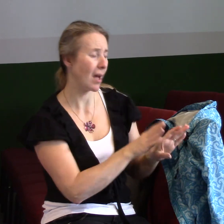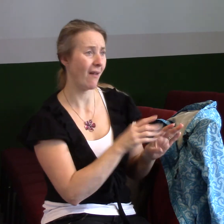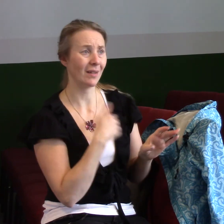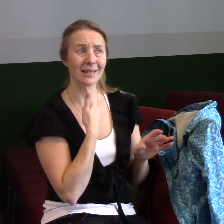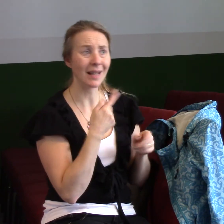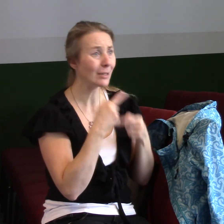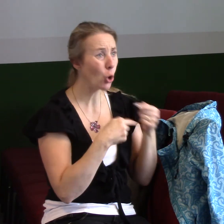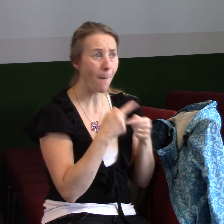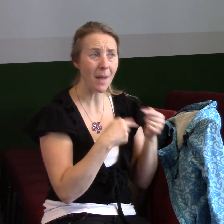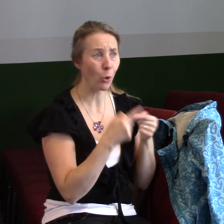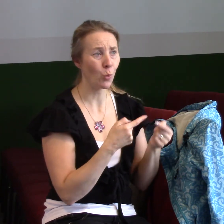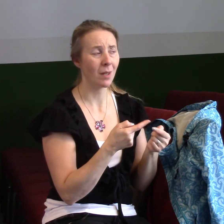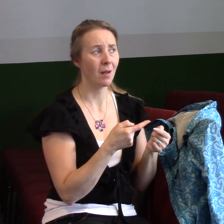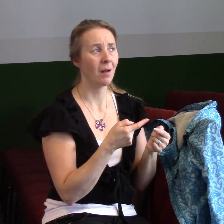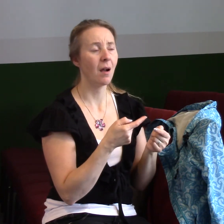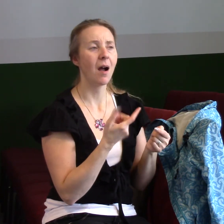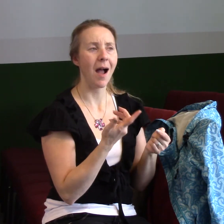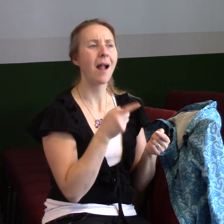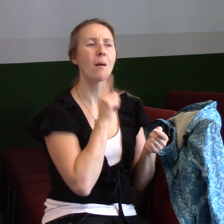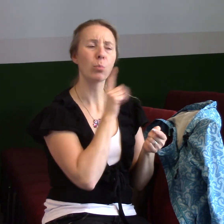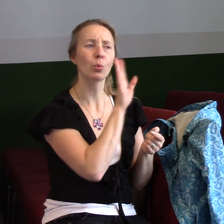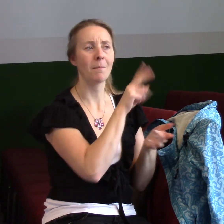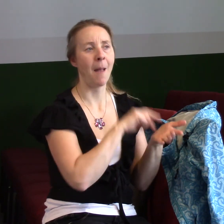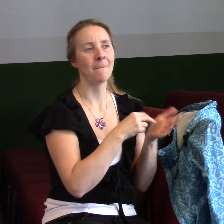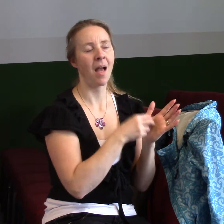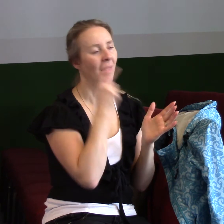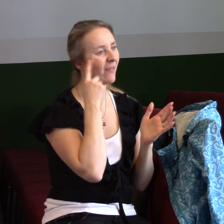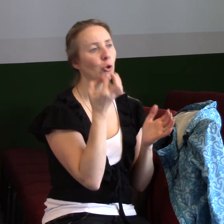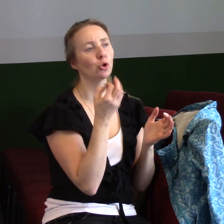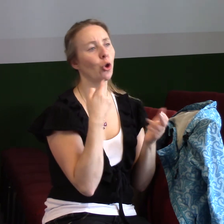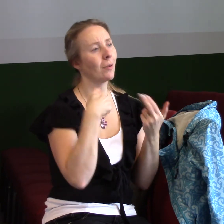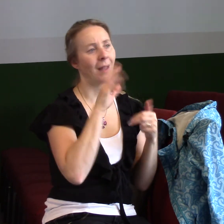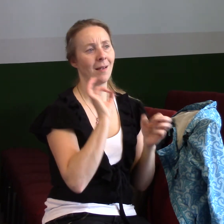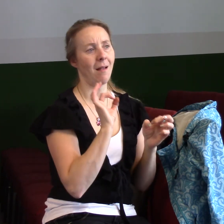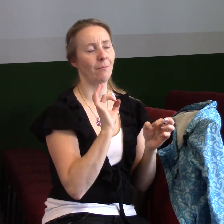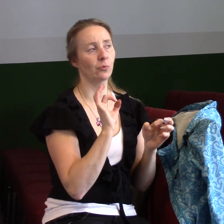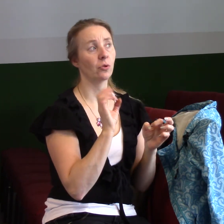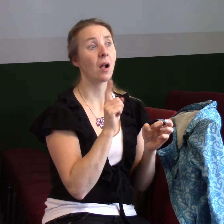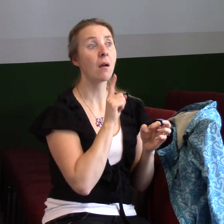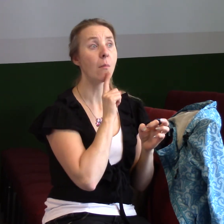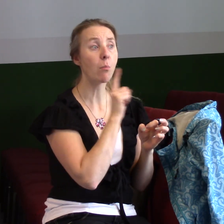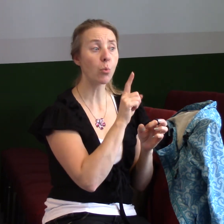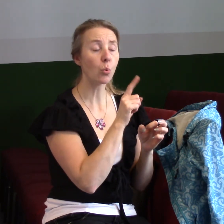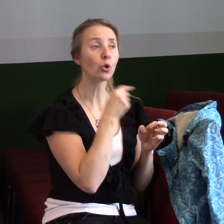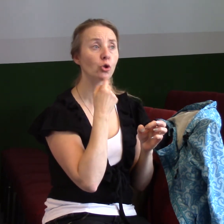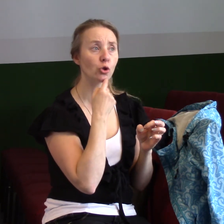prožít vítězství v oblasti duchovního světa. Boží slovo mluví o věcech, které dnešní společnost jim připadá jako